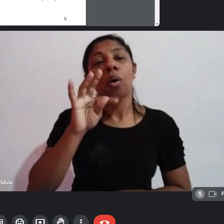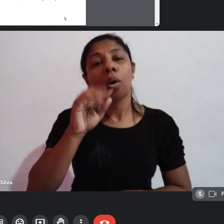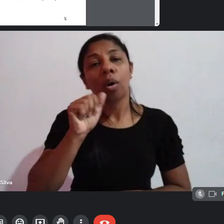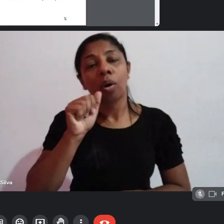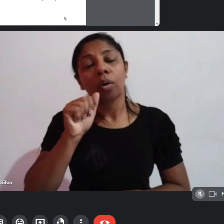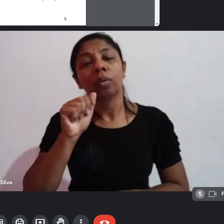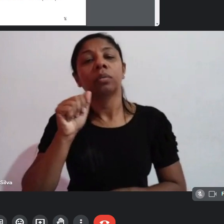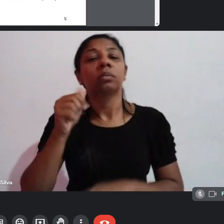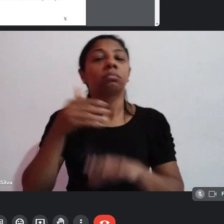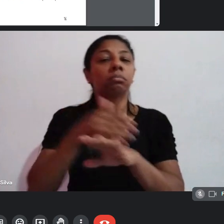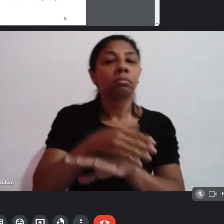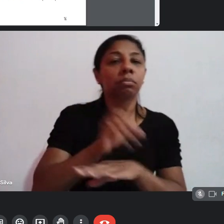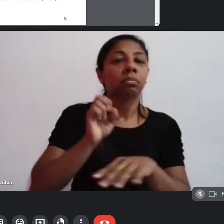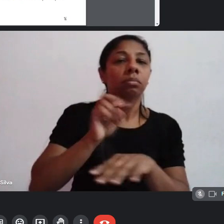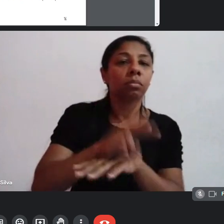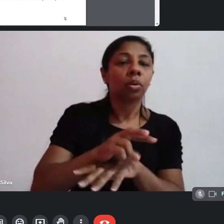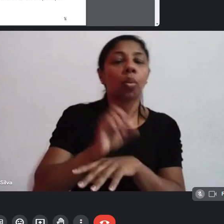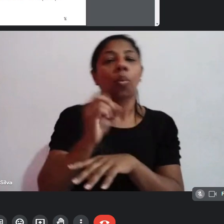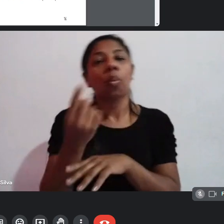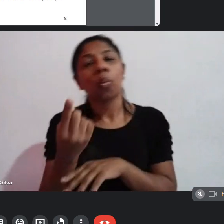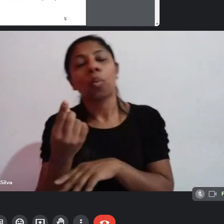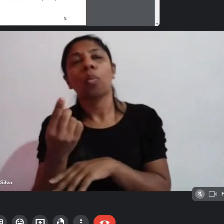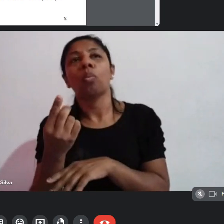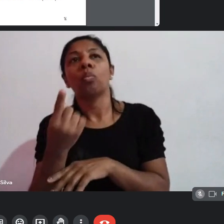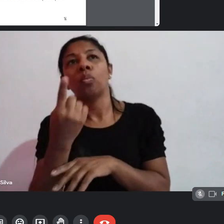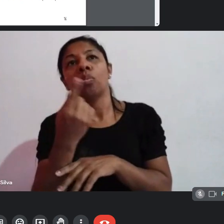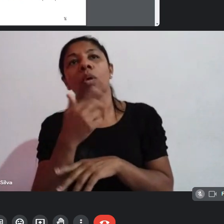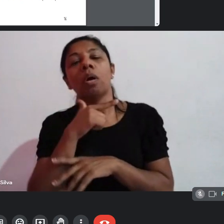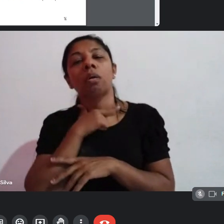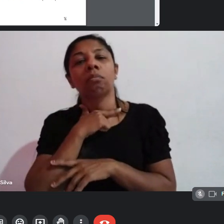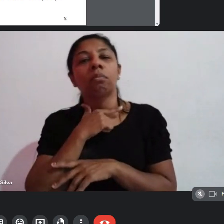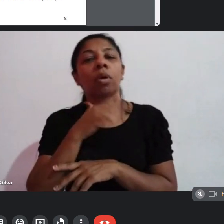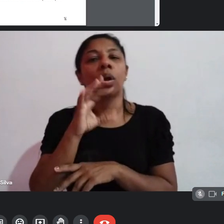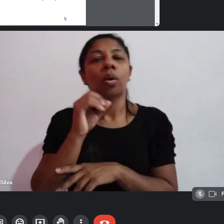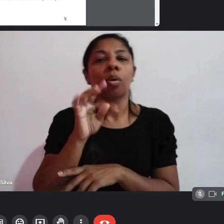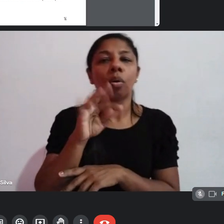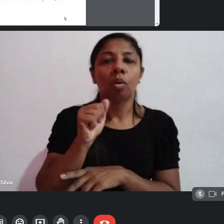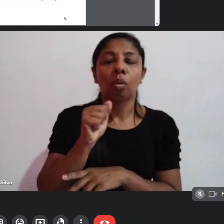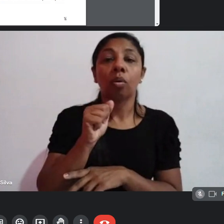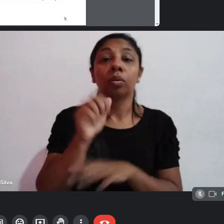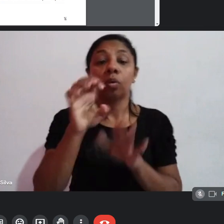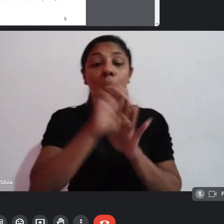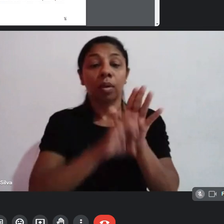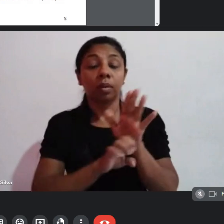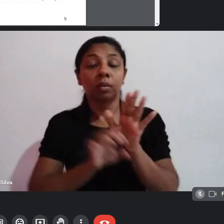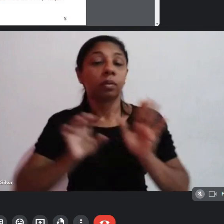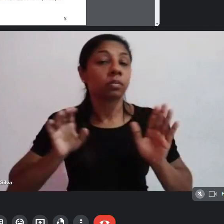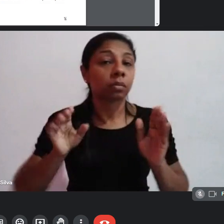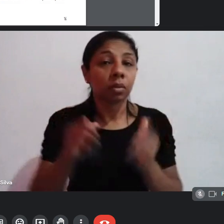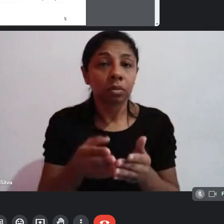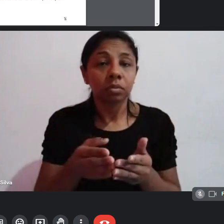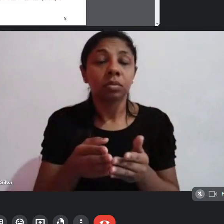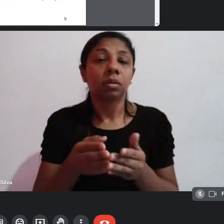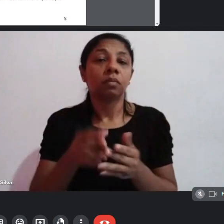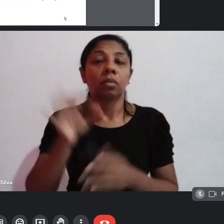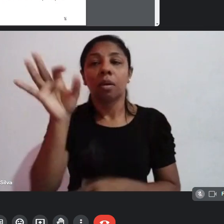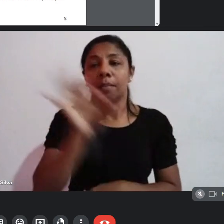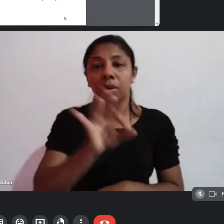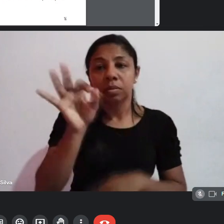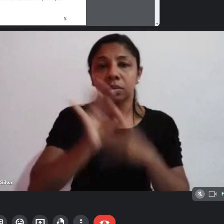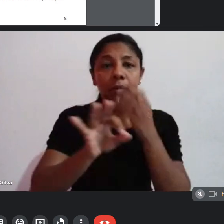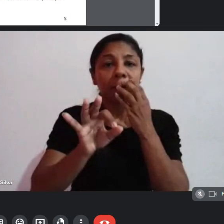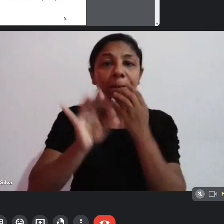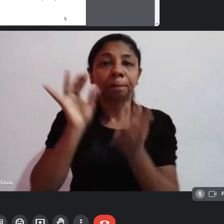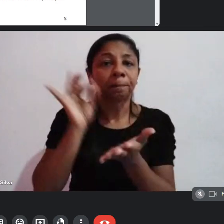pode ser através de uma cota, como pode ser através de edital específico, de porcentagem garantida em edital.